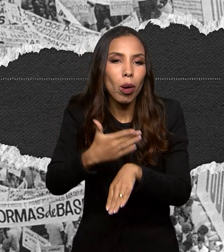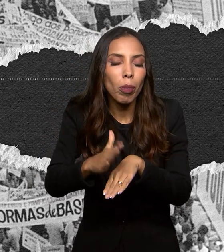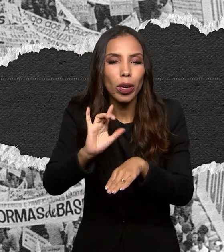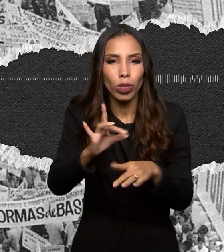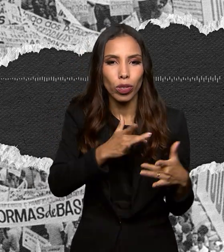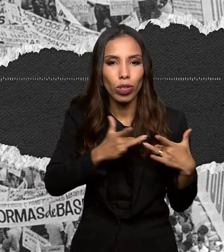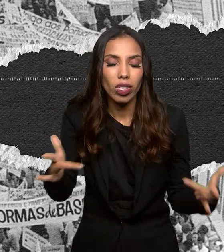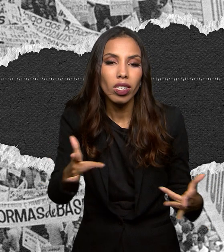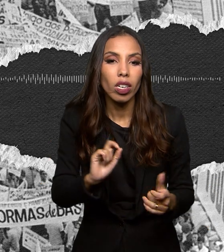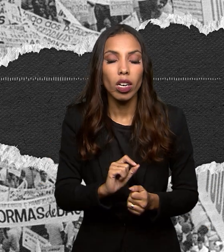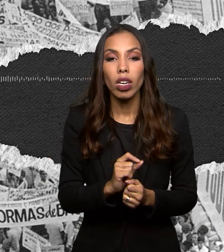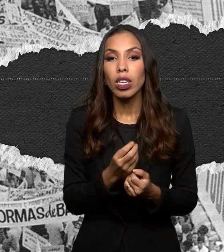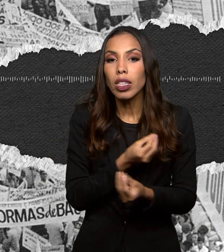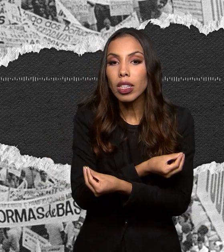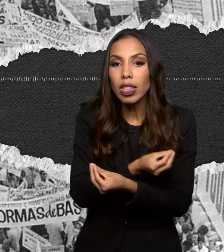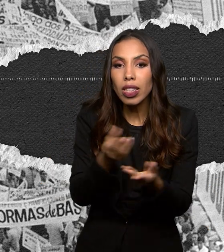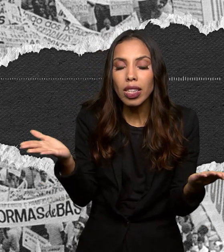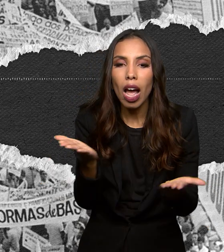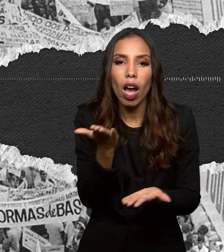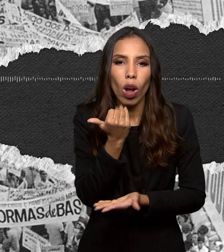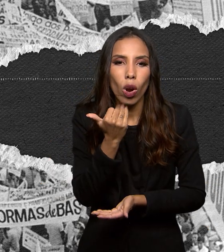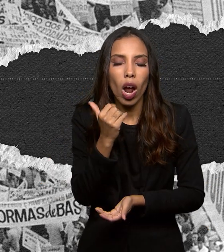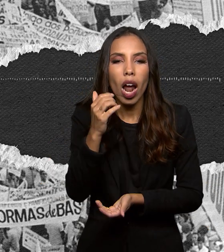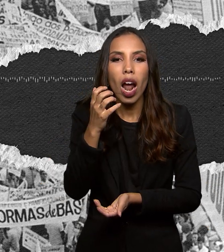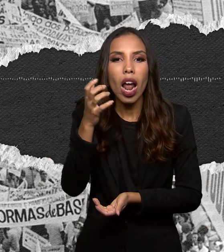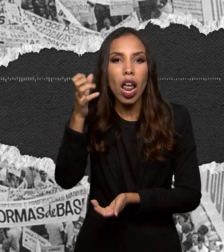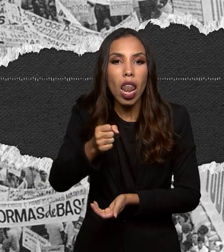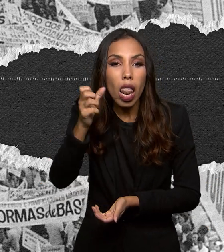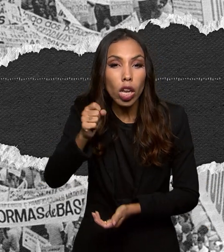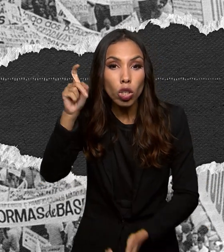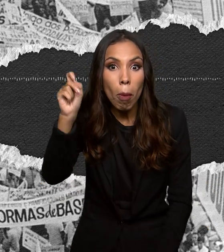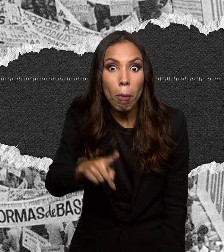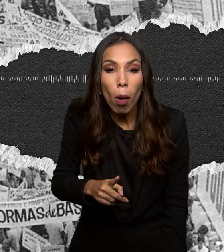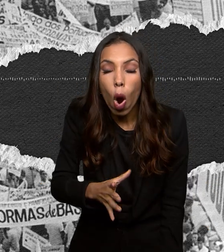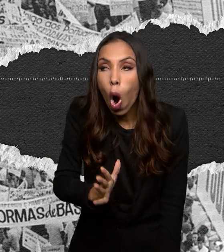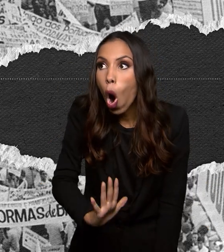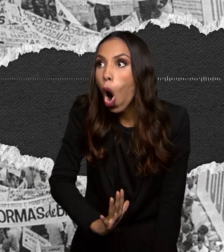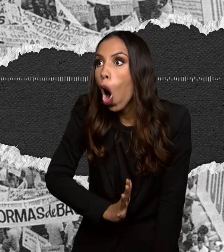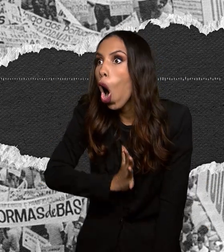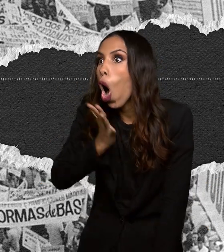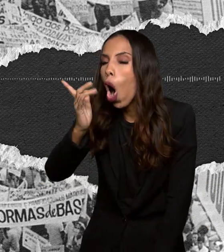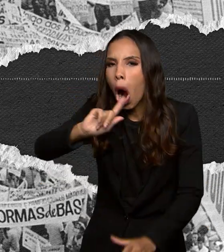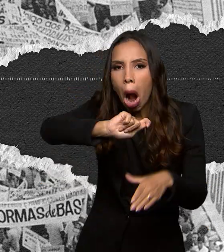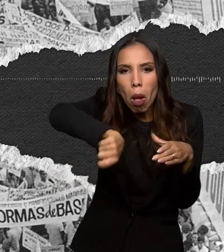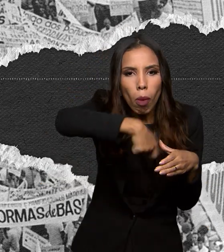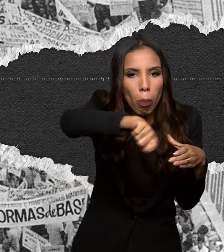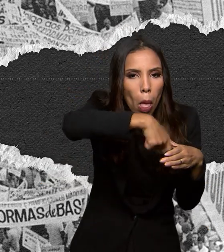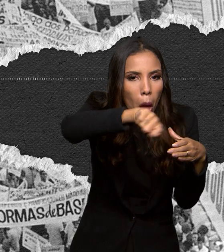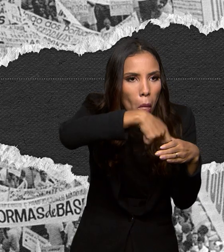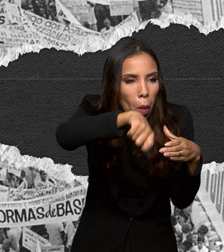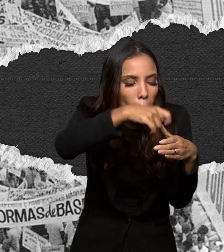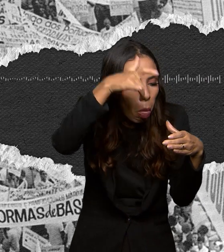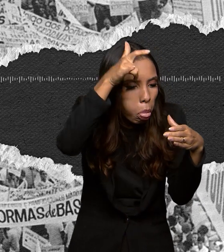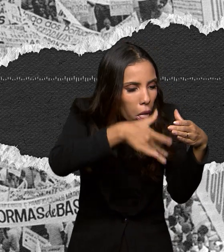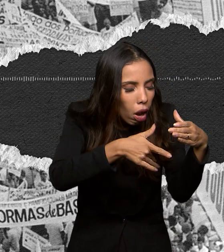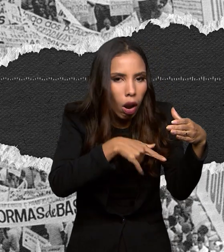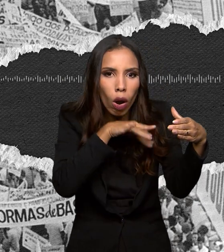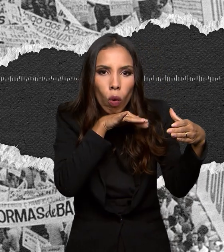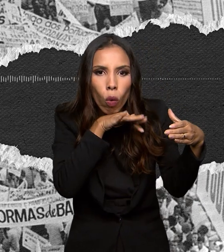sobretudo leite em pó era um leite horrível não diluía nem a pau dentro do café. Mari Lúcia Moura